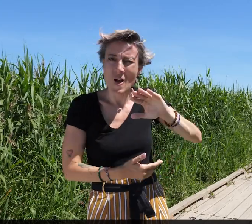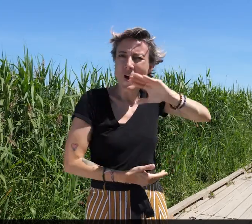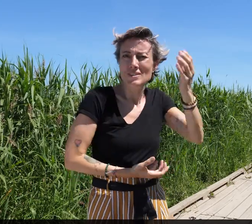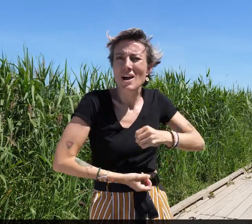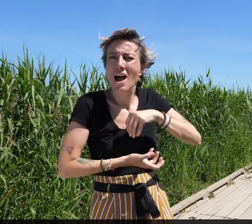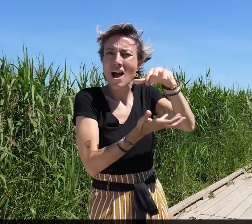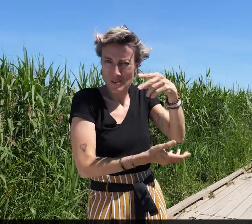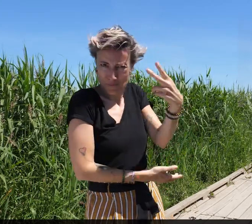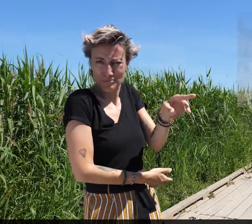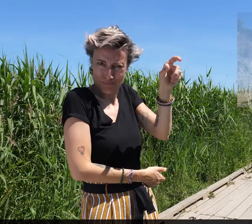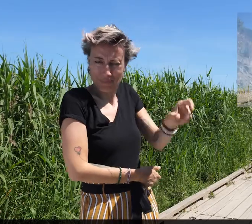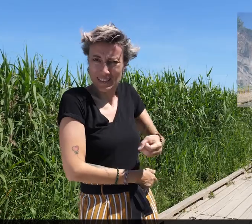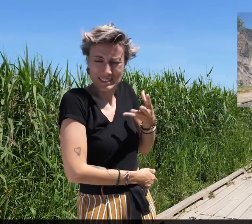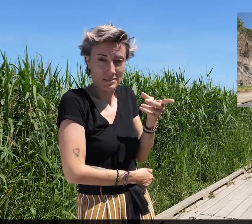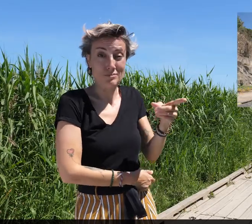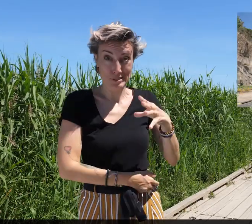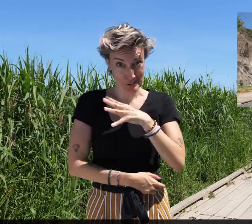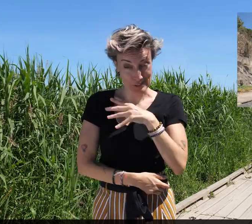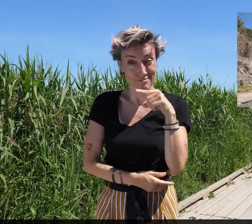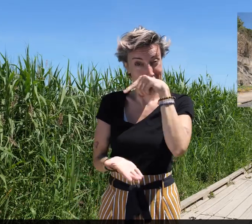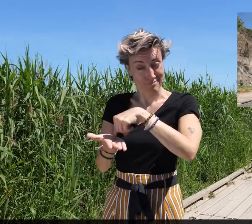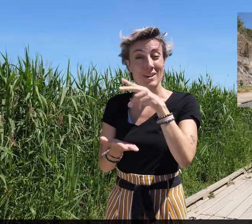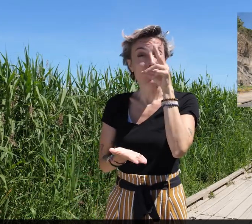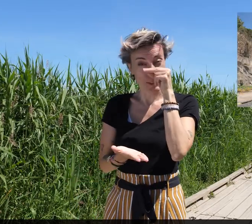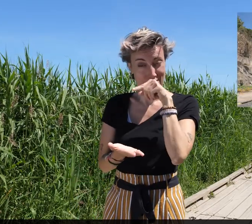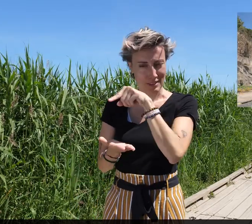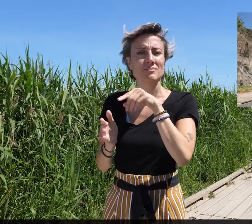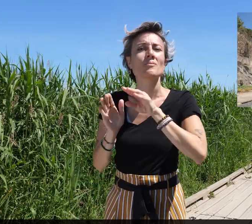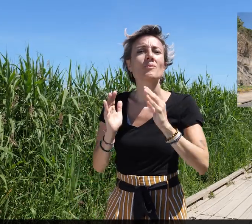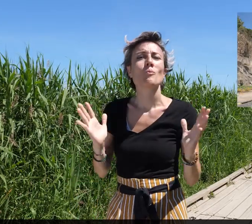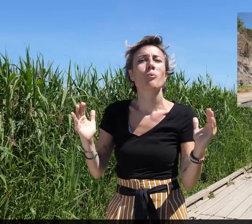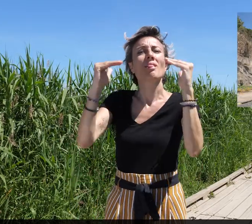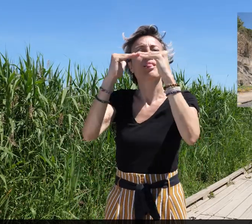Du même artiste, découvrez le Belvédère de l'Ermitage.